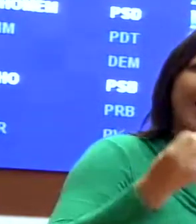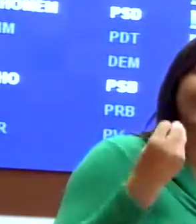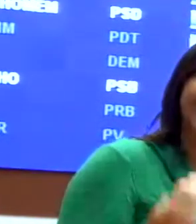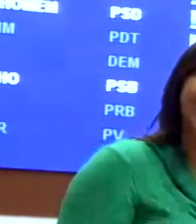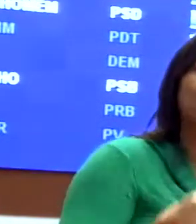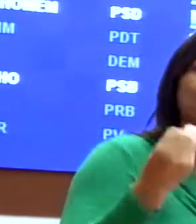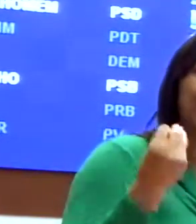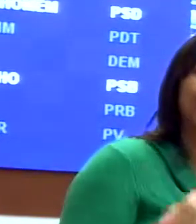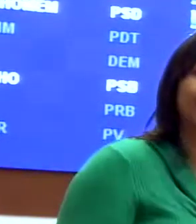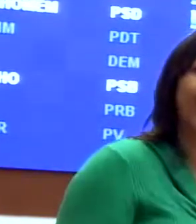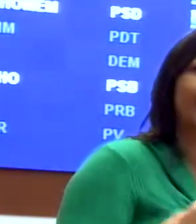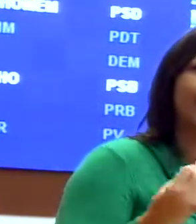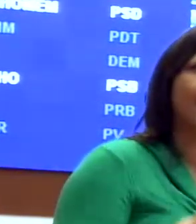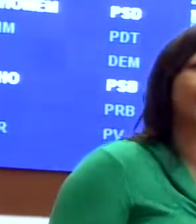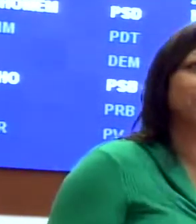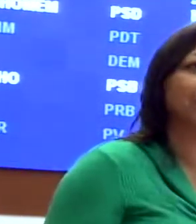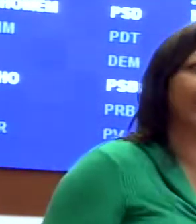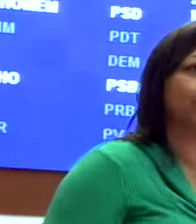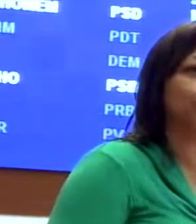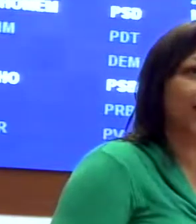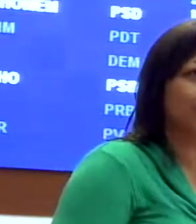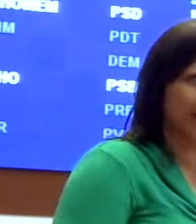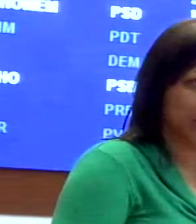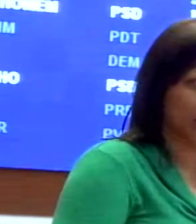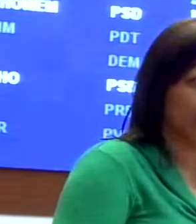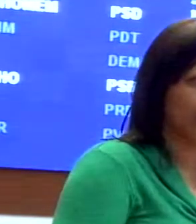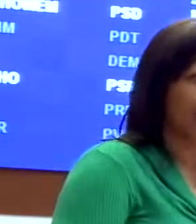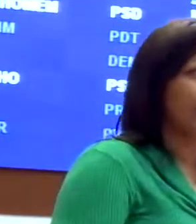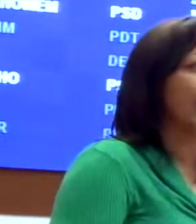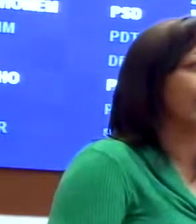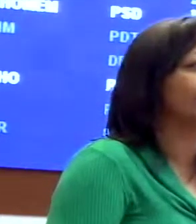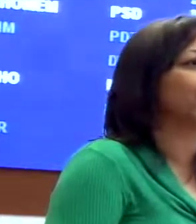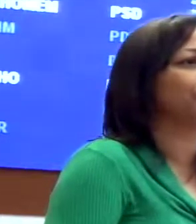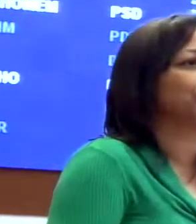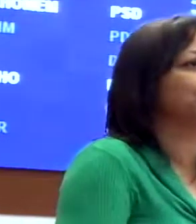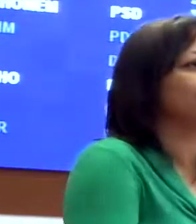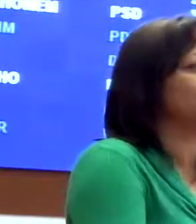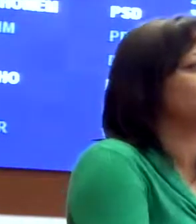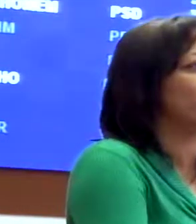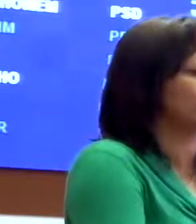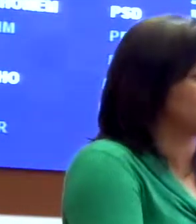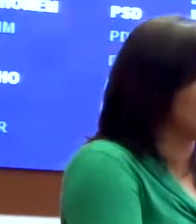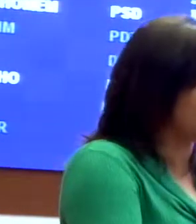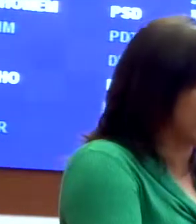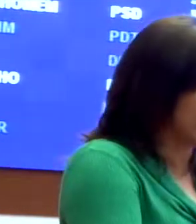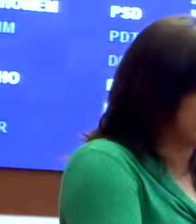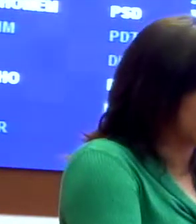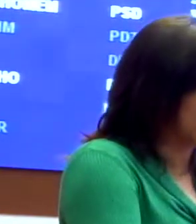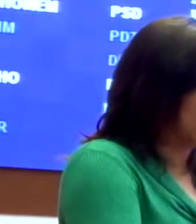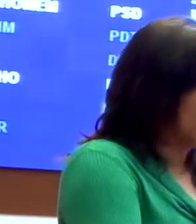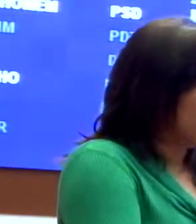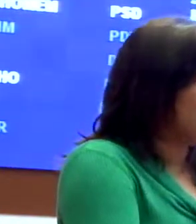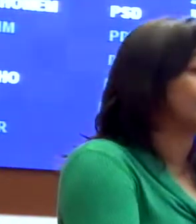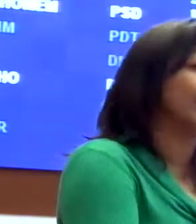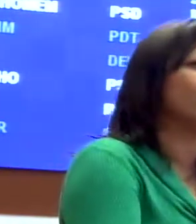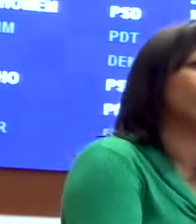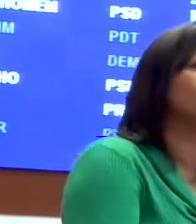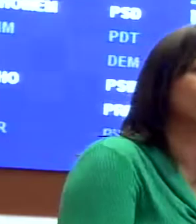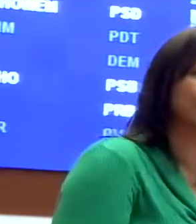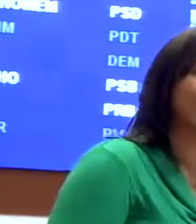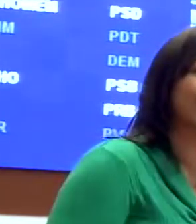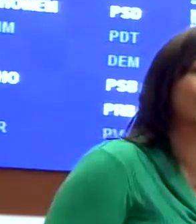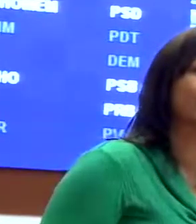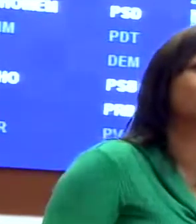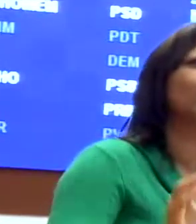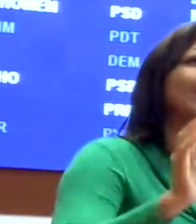propositiva, embasada e fundamentada para, de fato, mudar o Maranhão. E é isso, efetivamente, que nós estamos fazendo. Portanto,